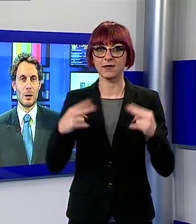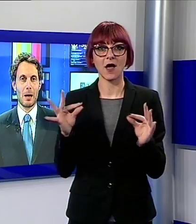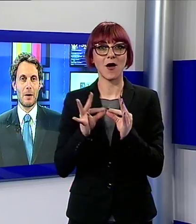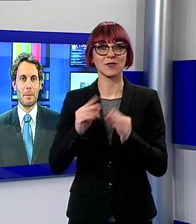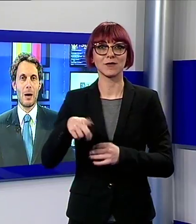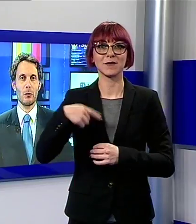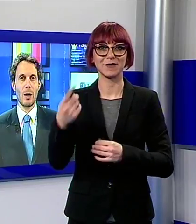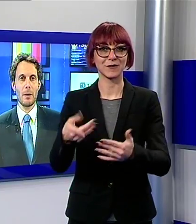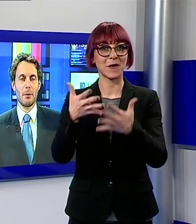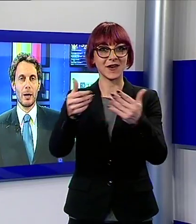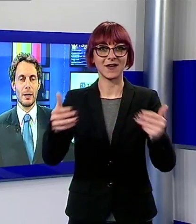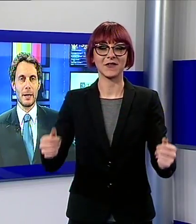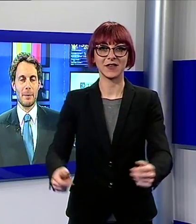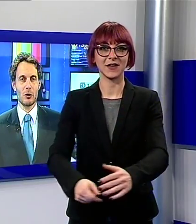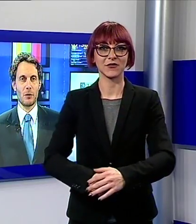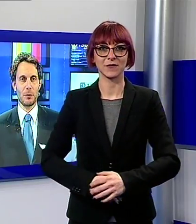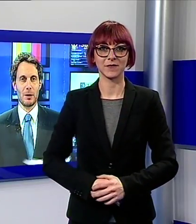breve pausa e poi la linea la pagina sportiva